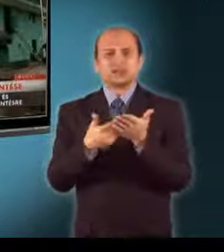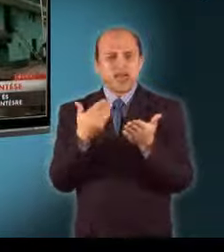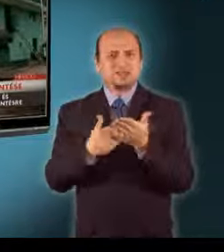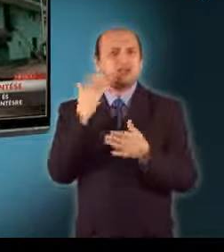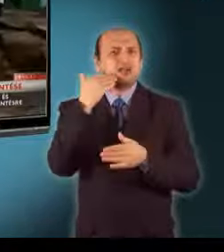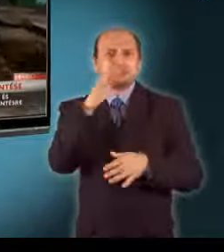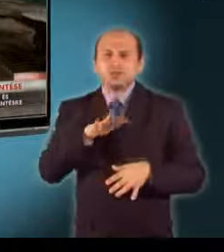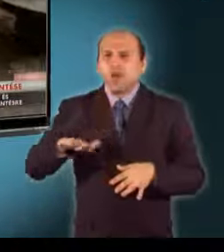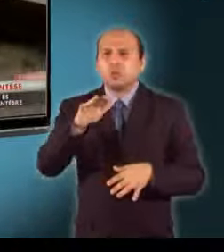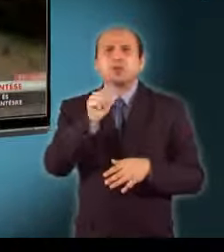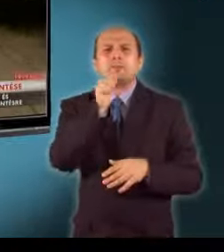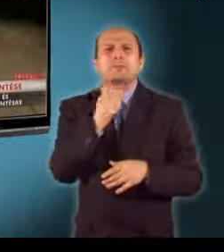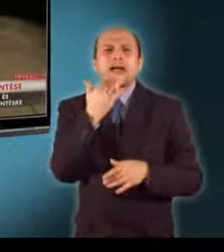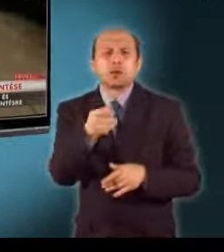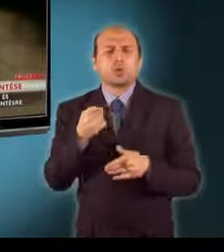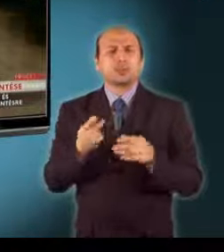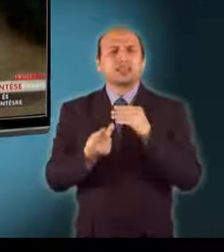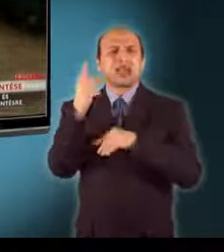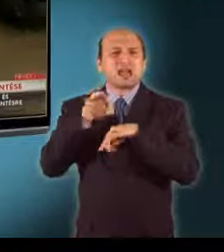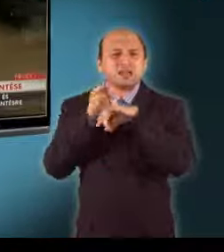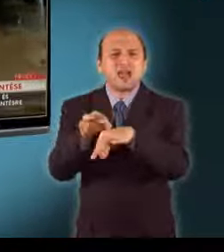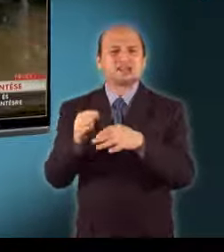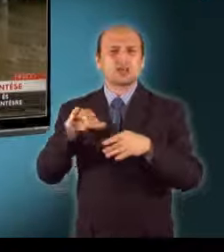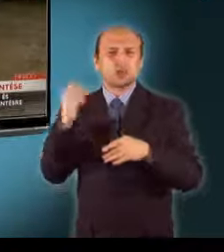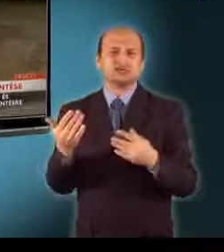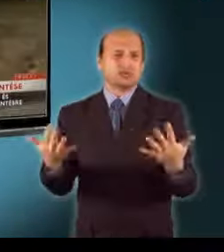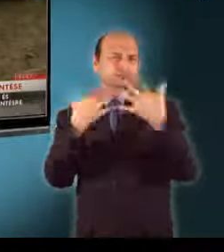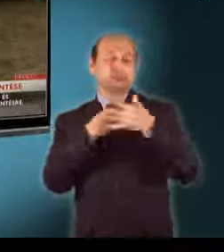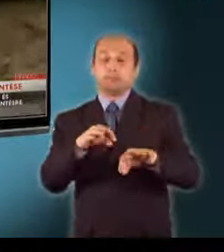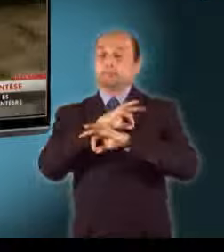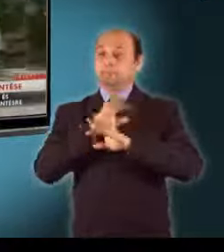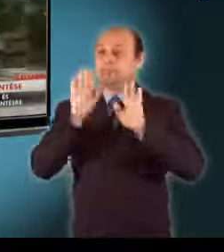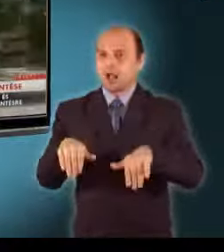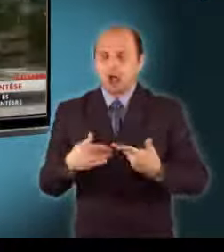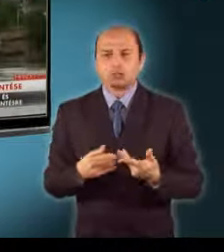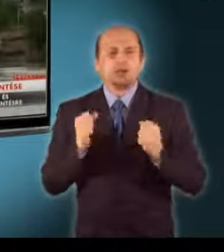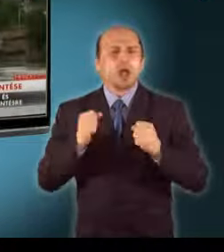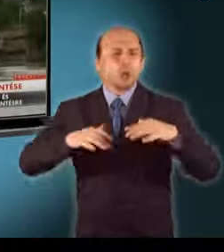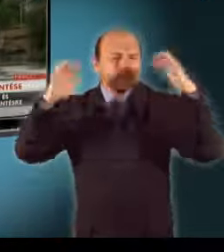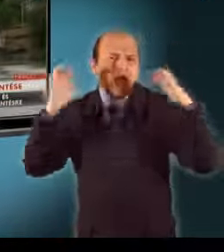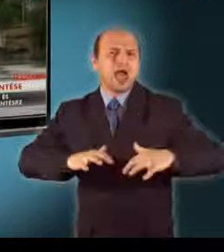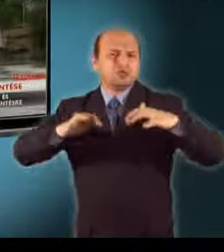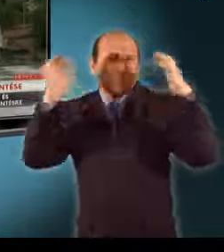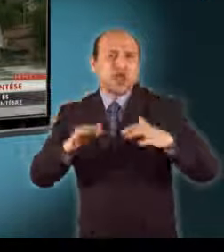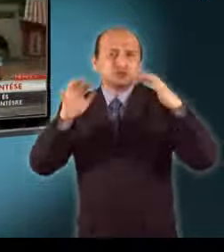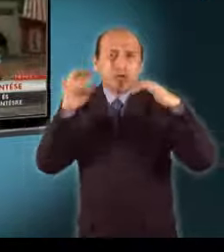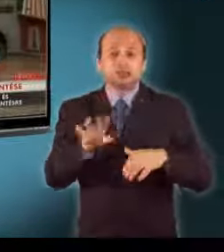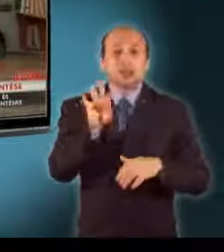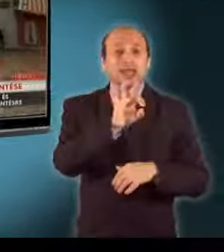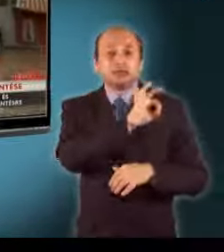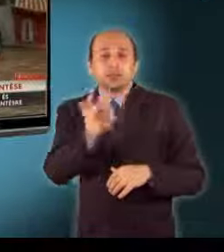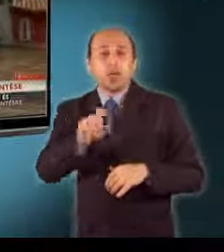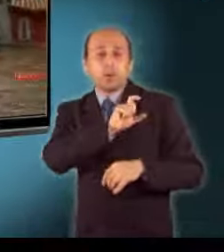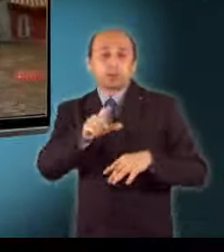mert az idevezető hegyi vasútvonalat sziklaomlások zárták el. A heves esőzések miatt négy napja pusztítanak áradások és